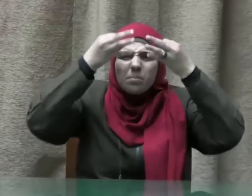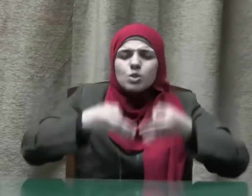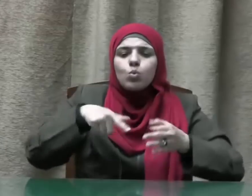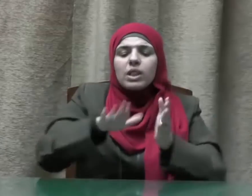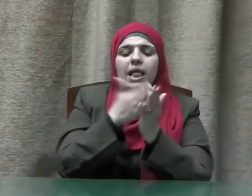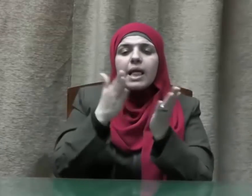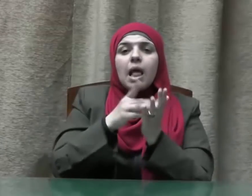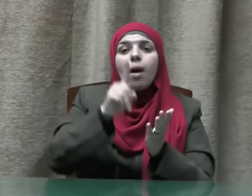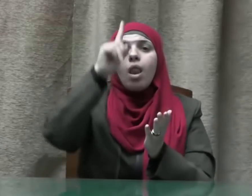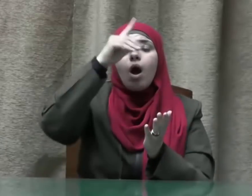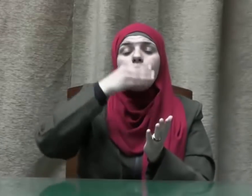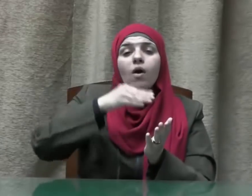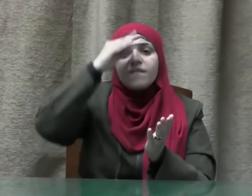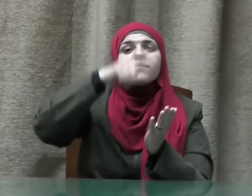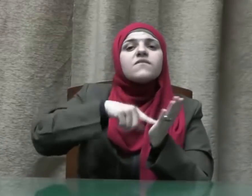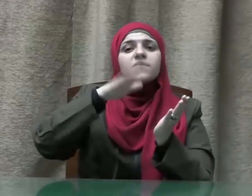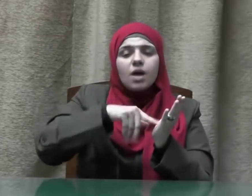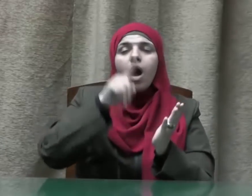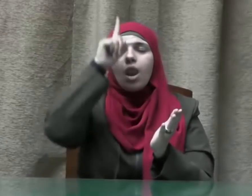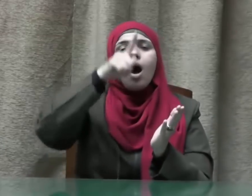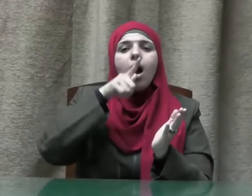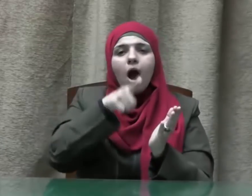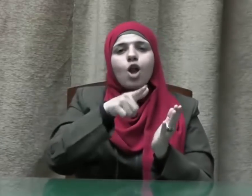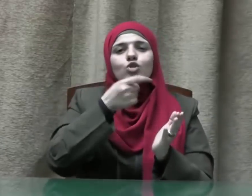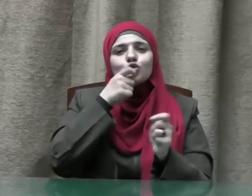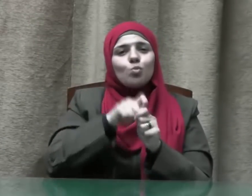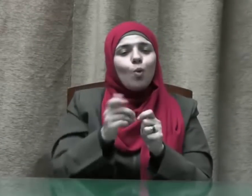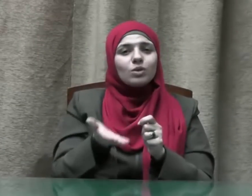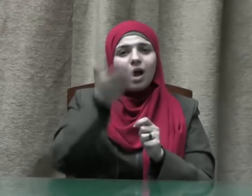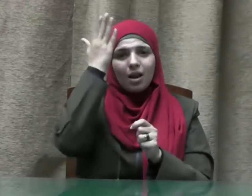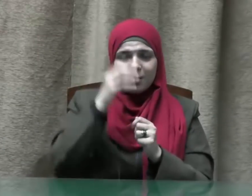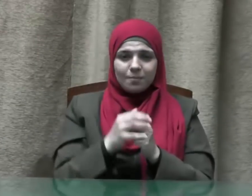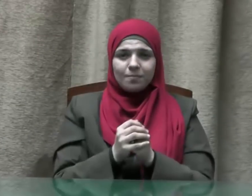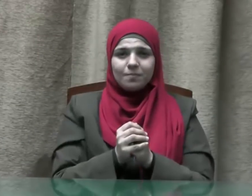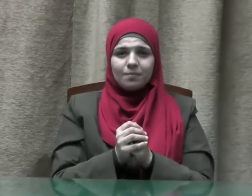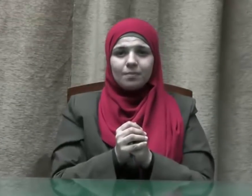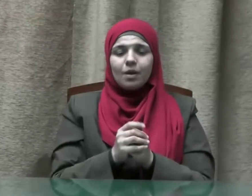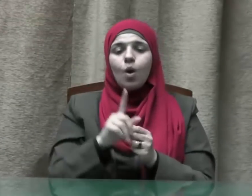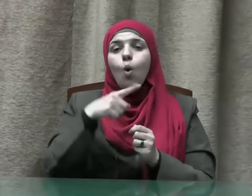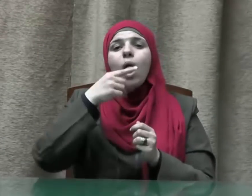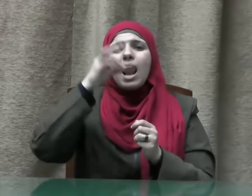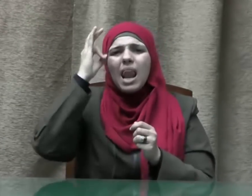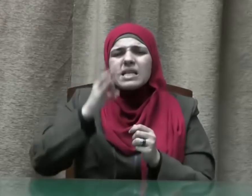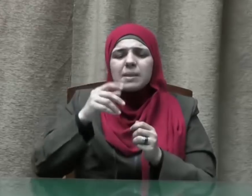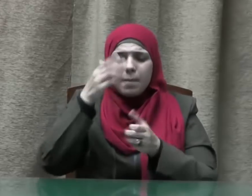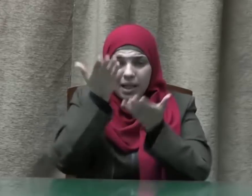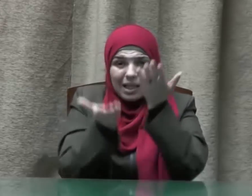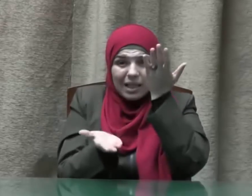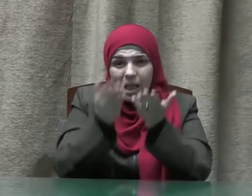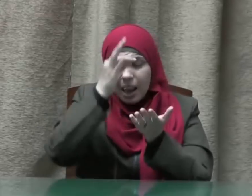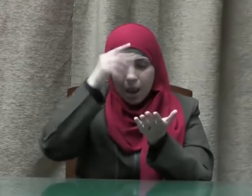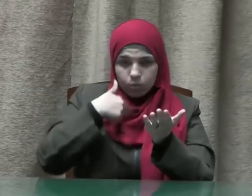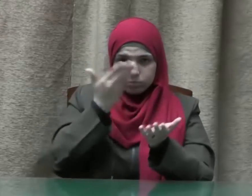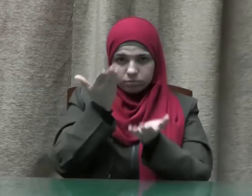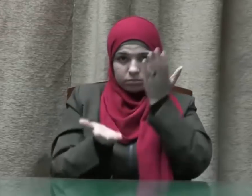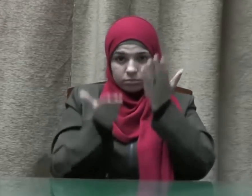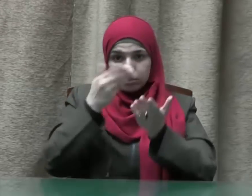الكريم حيث يقول سبحانه وأوفوا الكيل إذا كلتم وزنوا